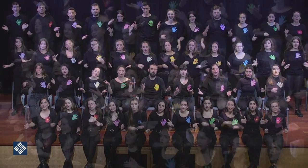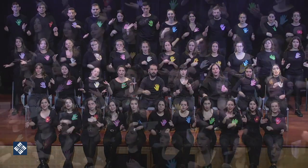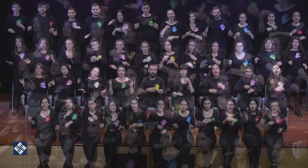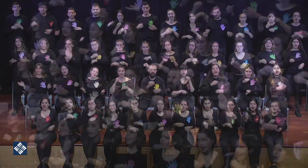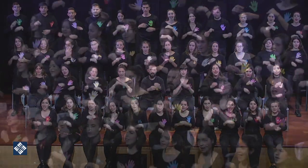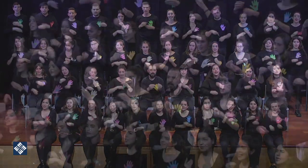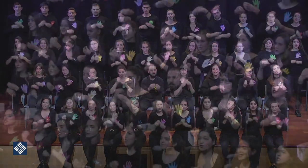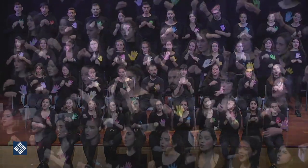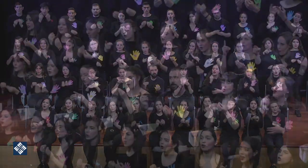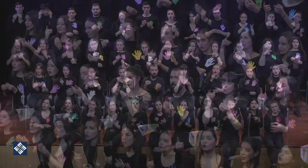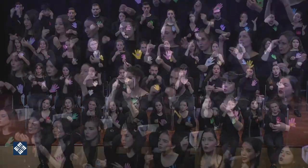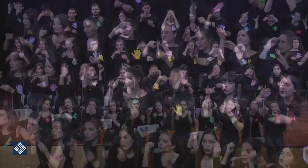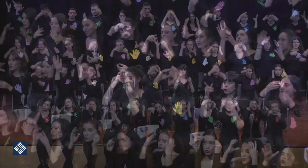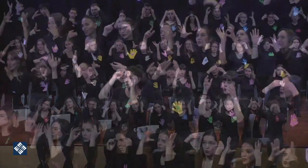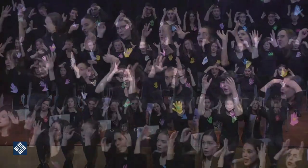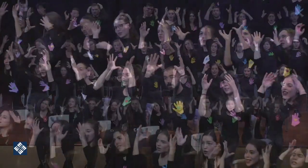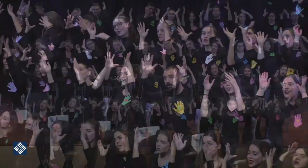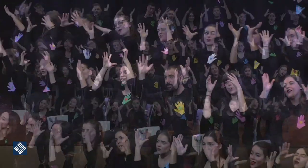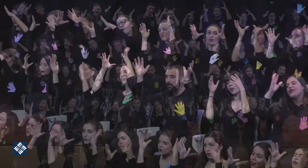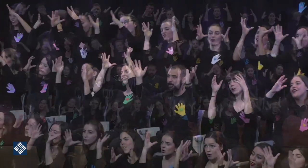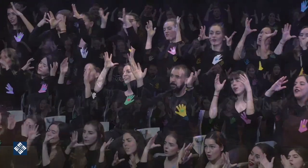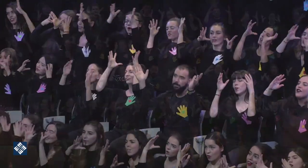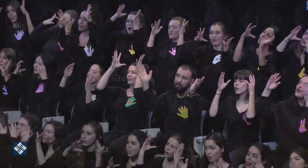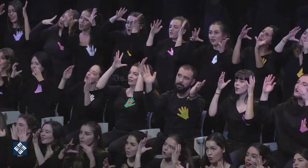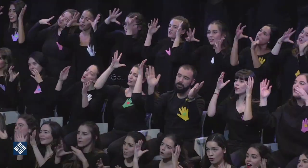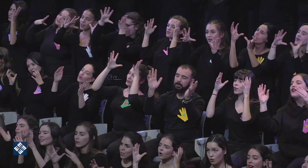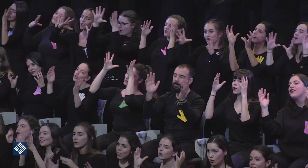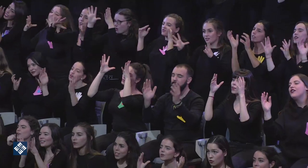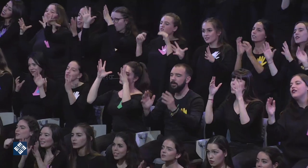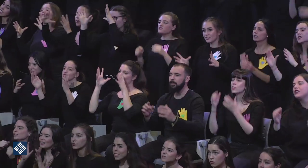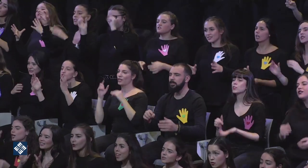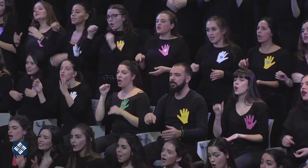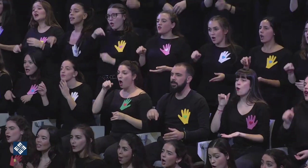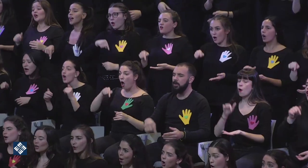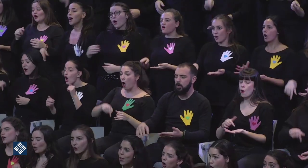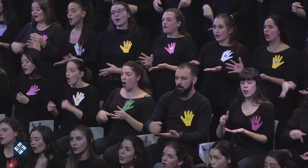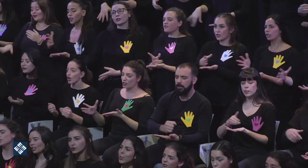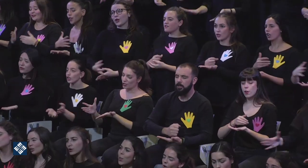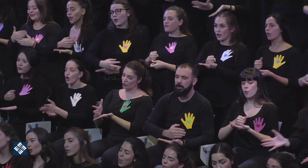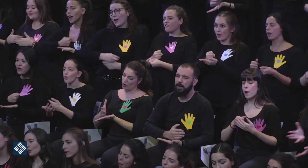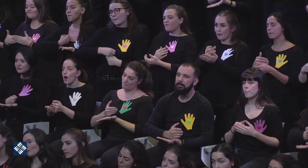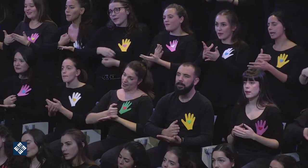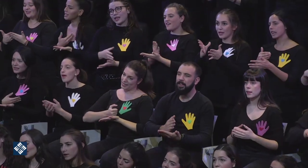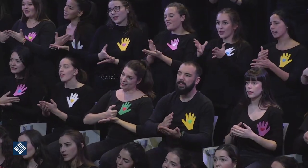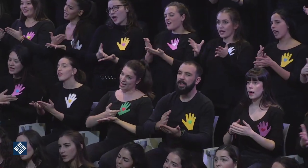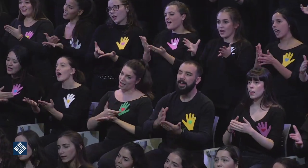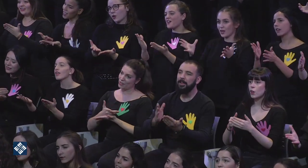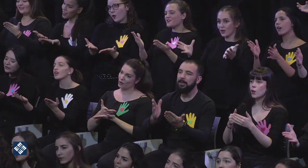Hecho con tus sueños Hoy todo ha empezado